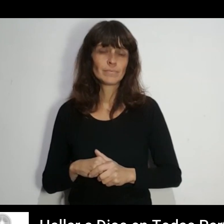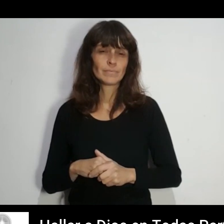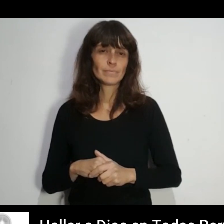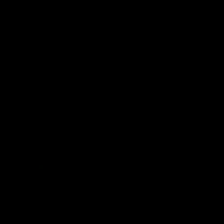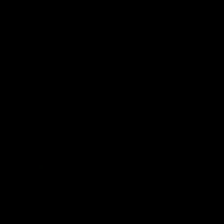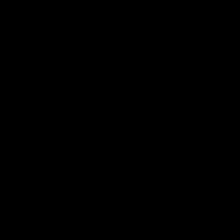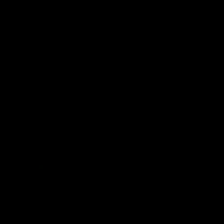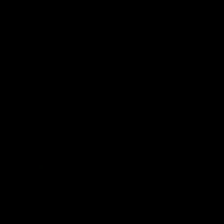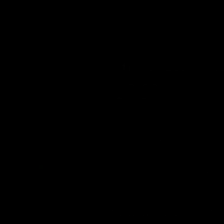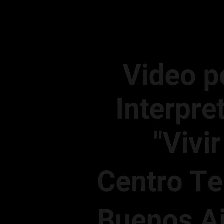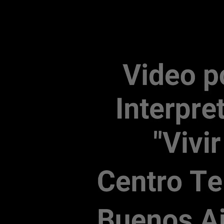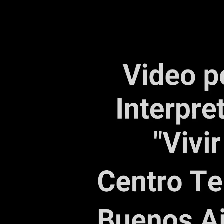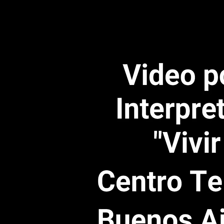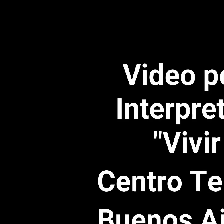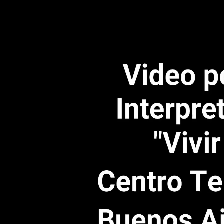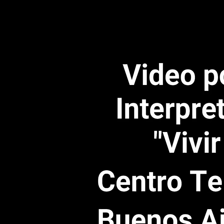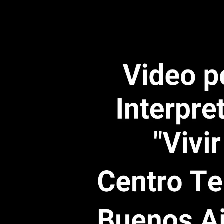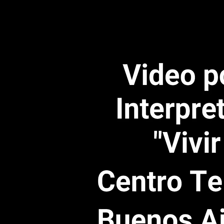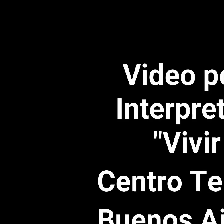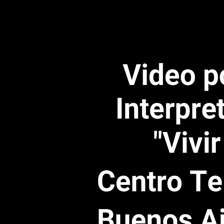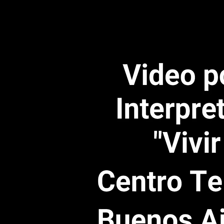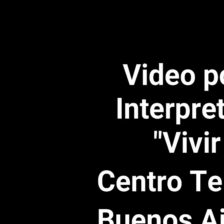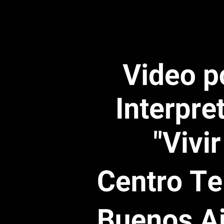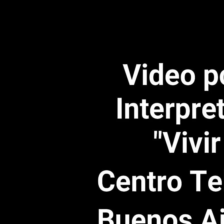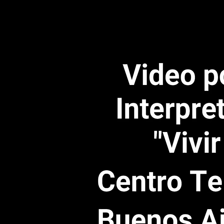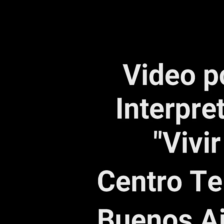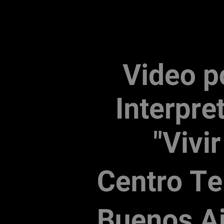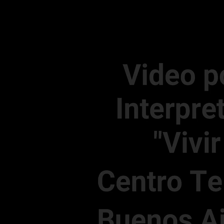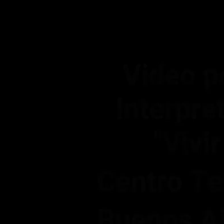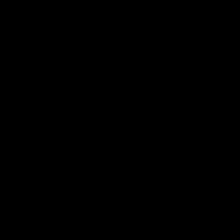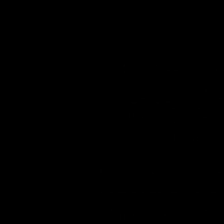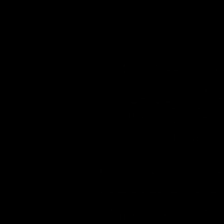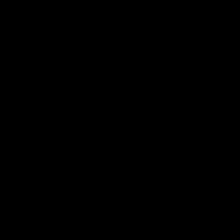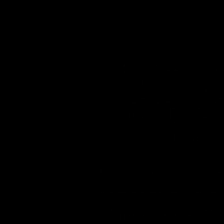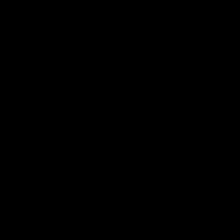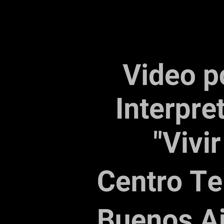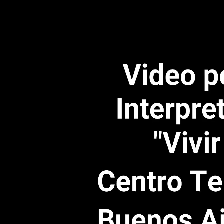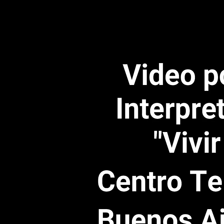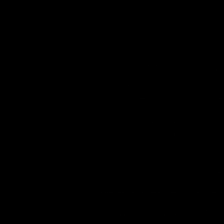¡Nos vemos! Gracias por ver el video ¡Nos ¡Nos